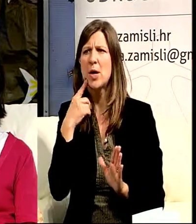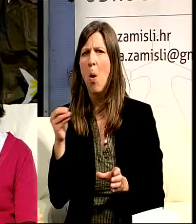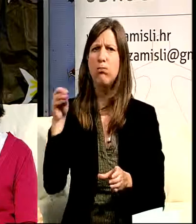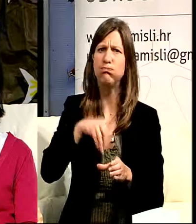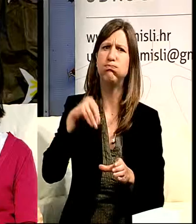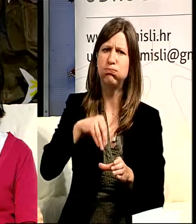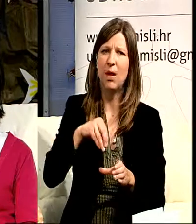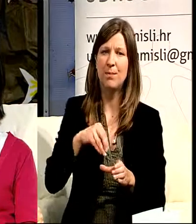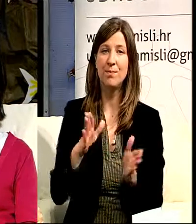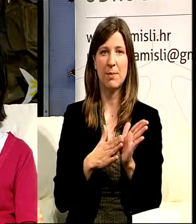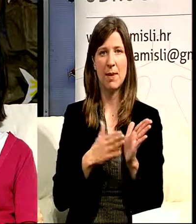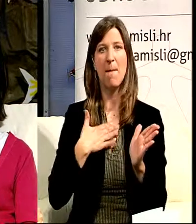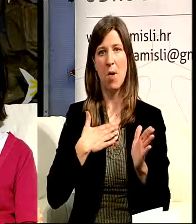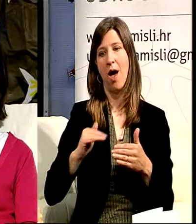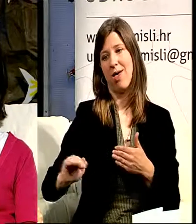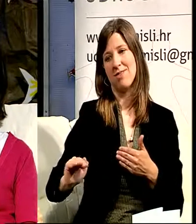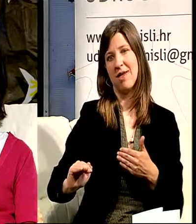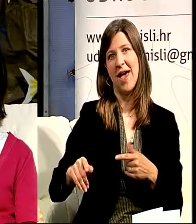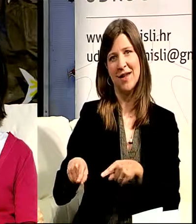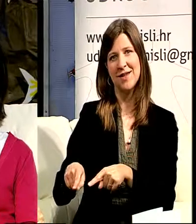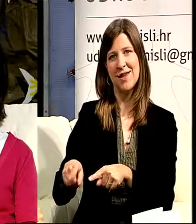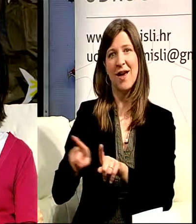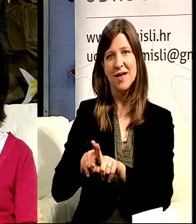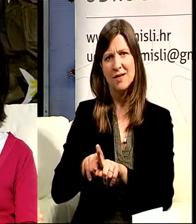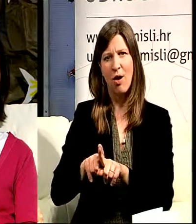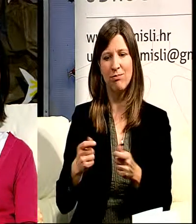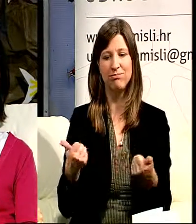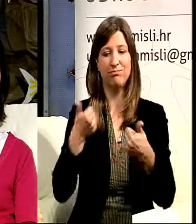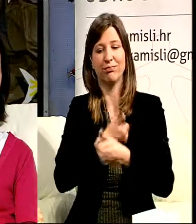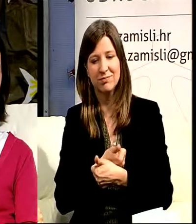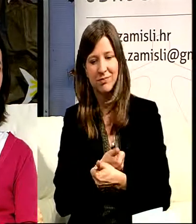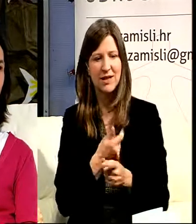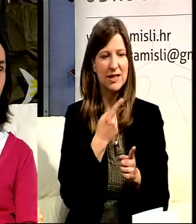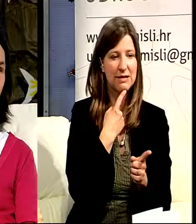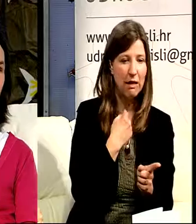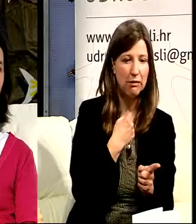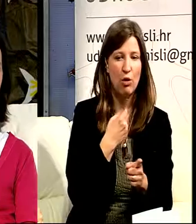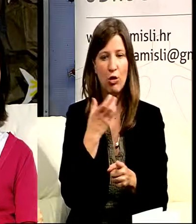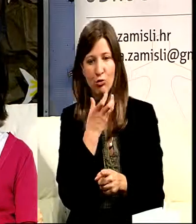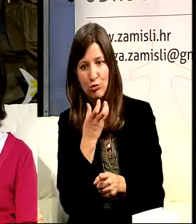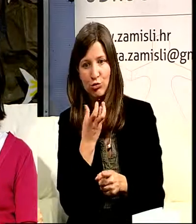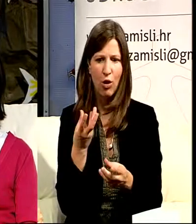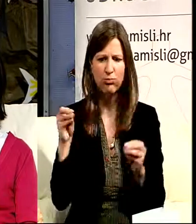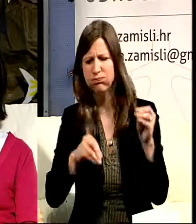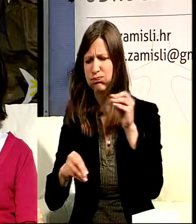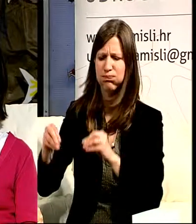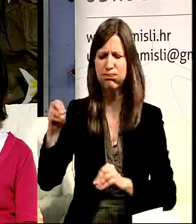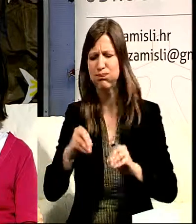djeca, pogotovo kad su bila mala, su rado zamijenila slatku i ljutu papriku da oni vide kako ću ja nešto preljutiti.